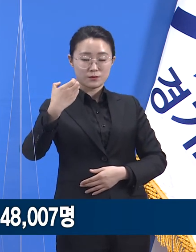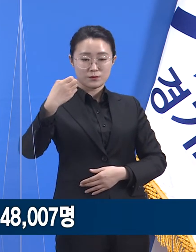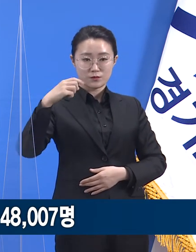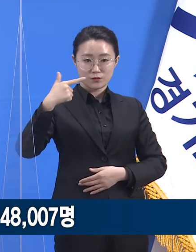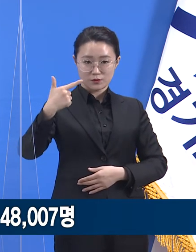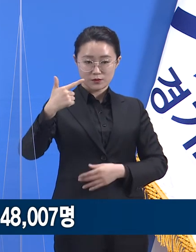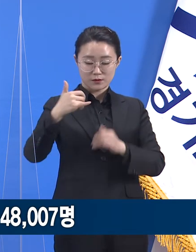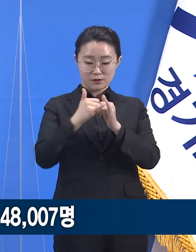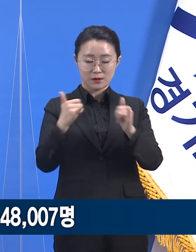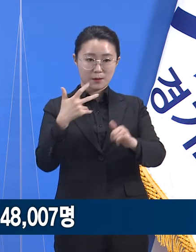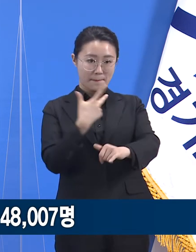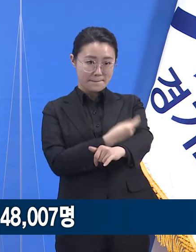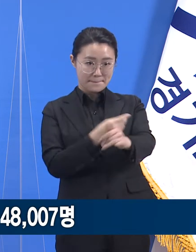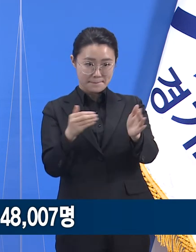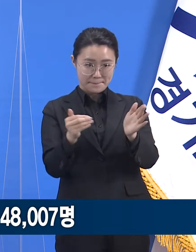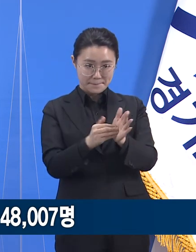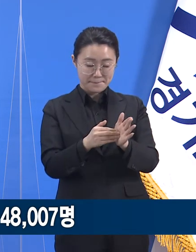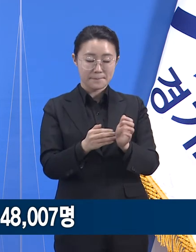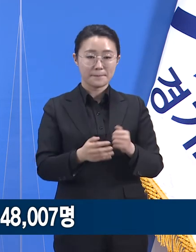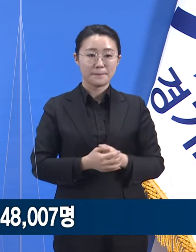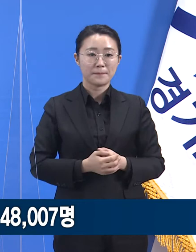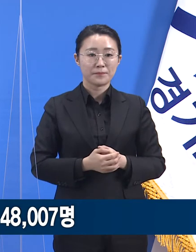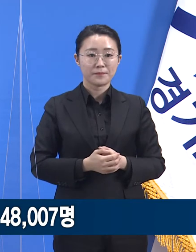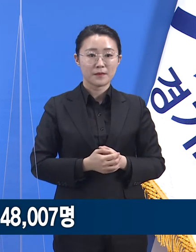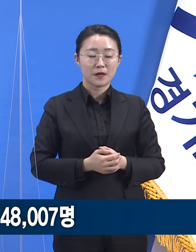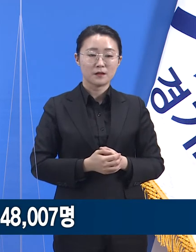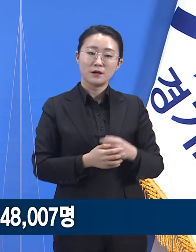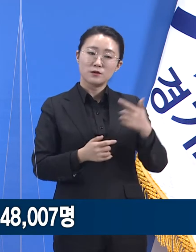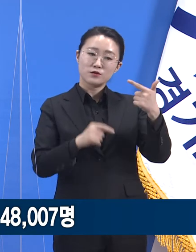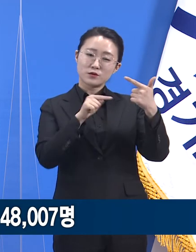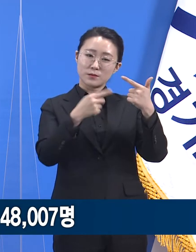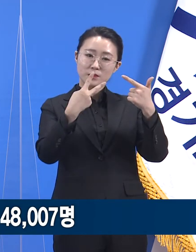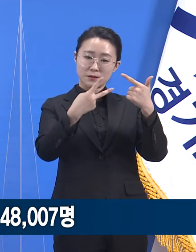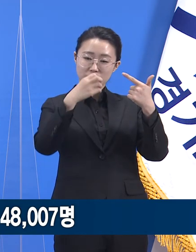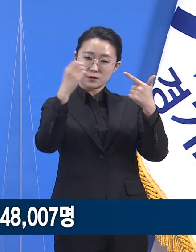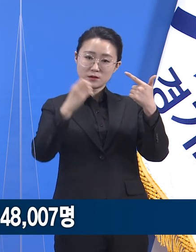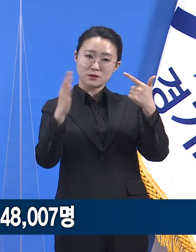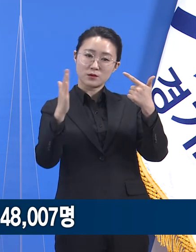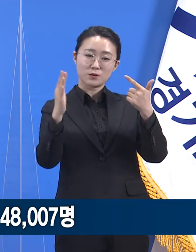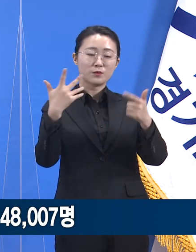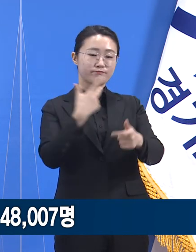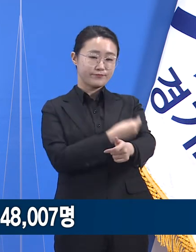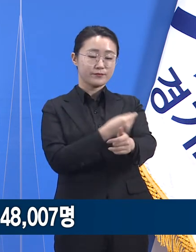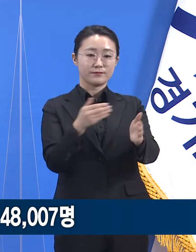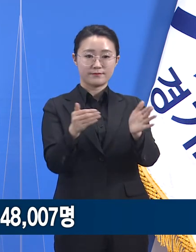동의자 8만 2,563명 대비 6.2% 단계입니다.